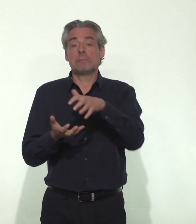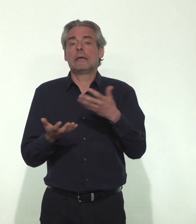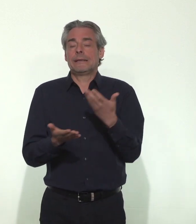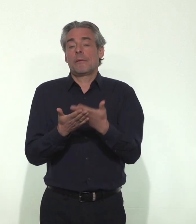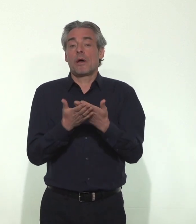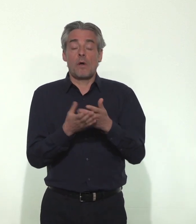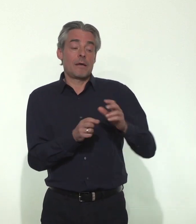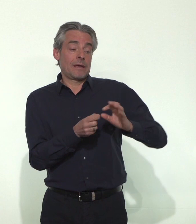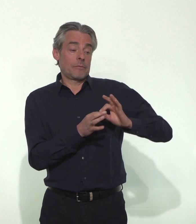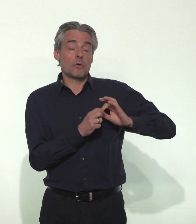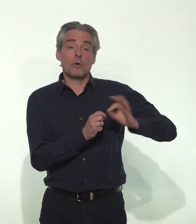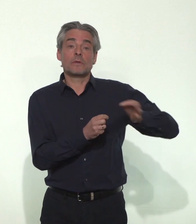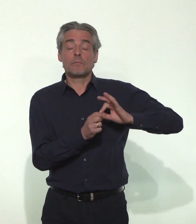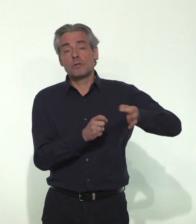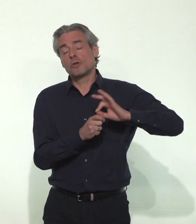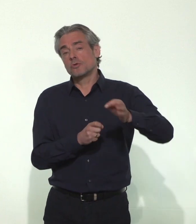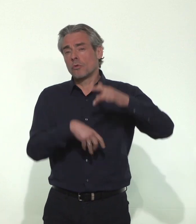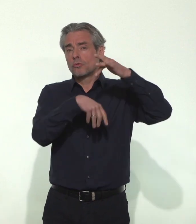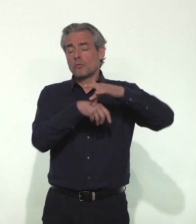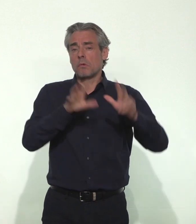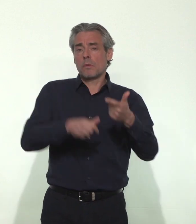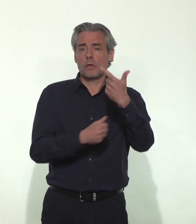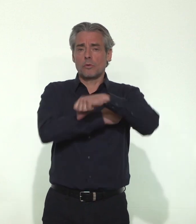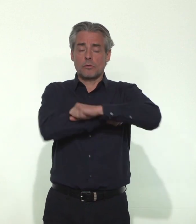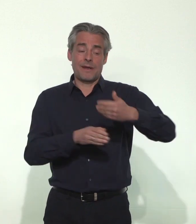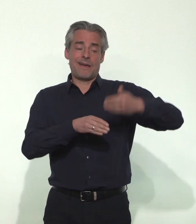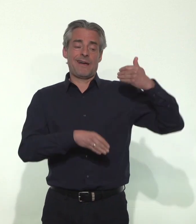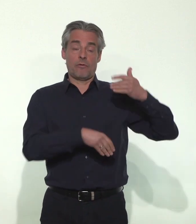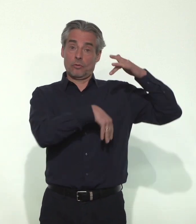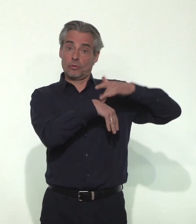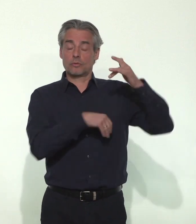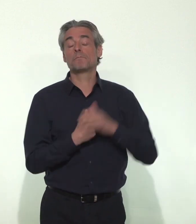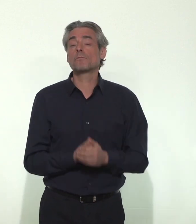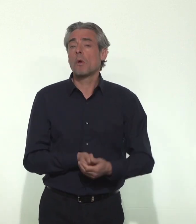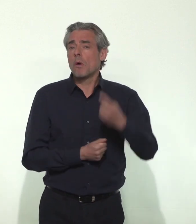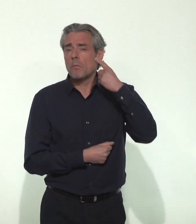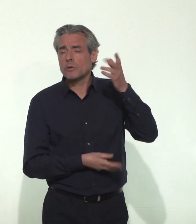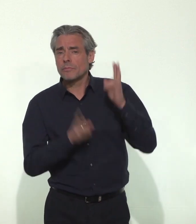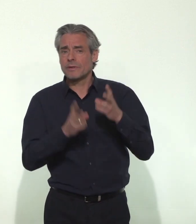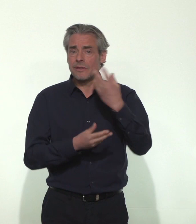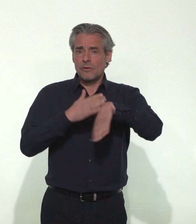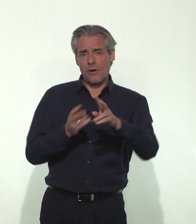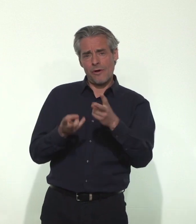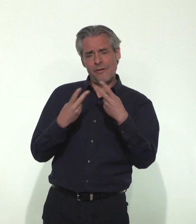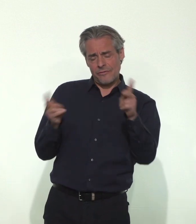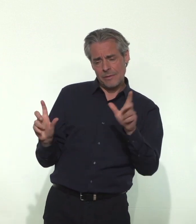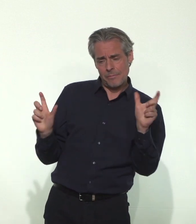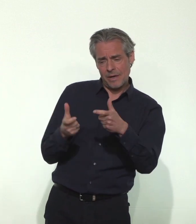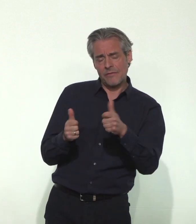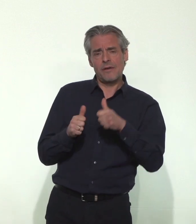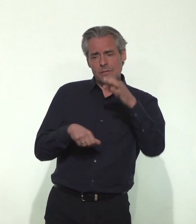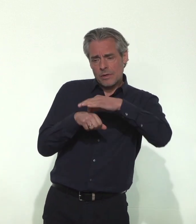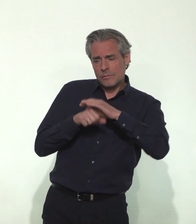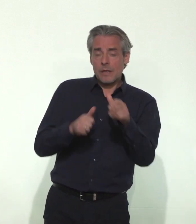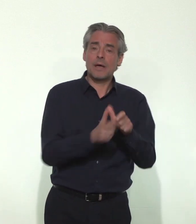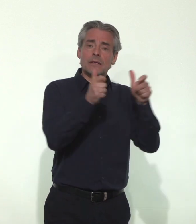le reflet de contamination survenue il y a environ 2 semaines. On peut extrapoler sur les cas détectés en ville par la surveillance syndromique.